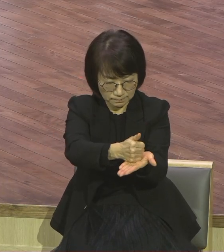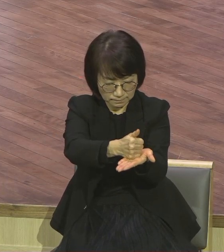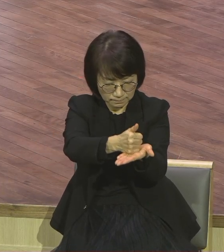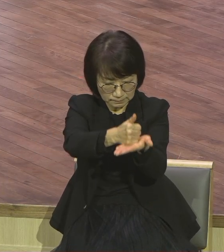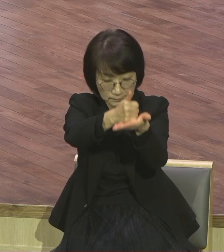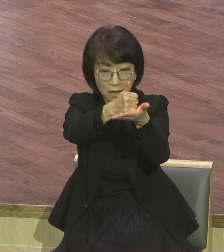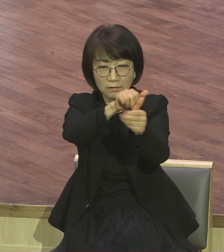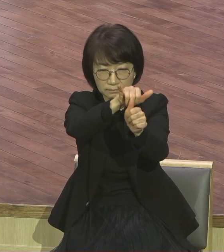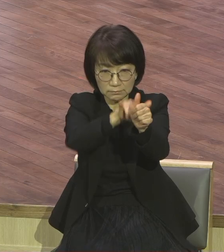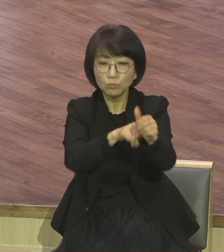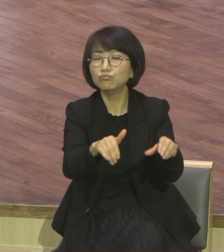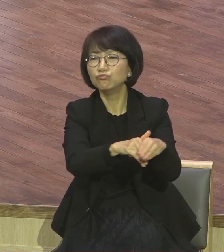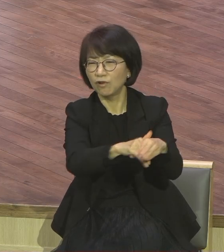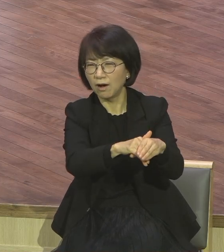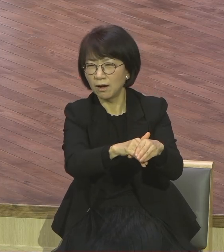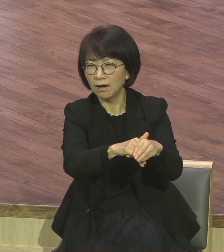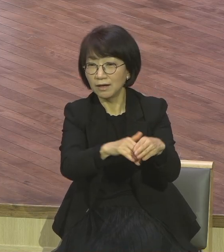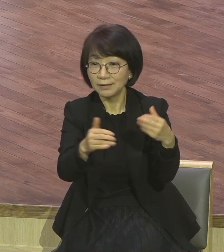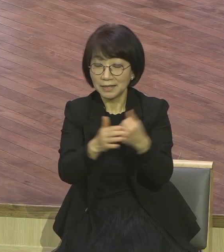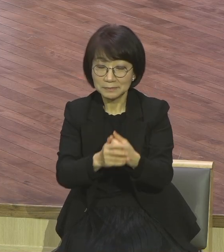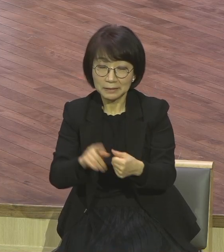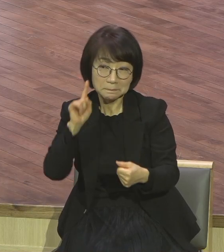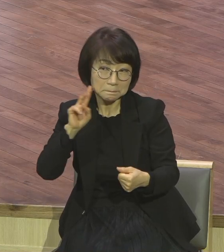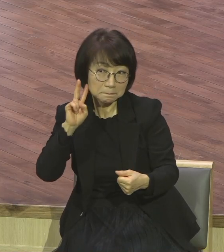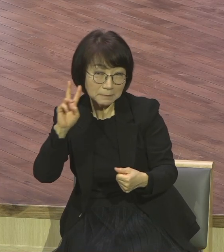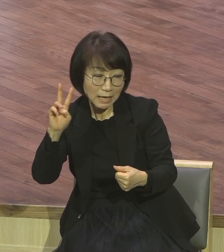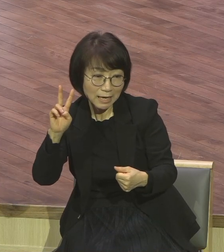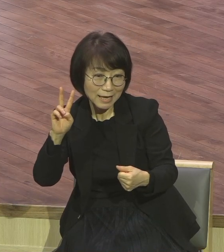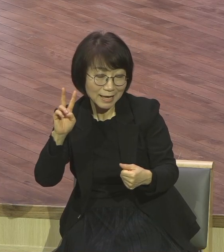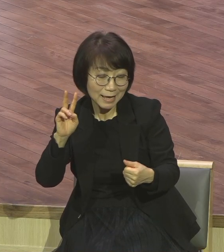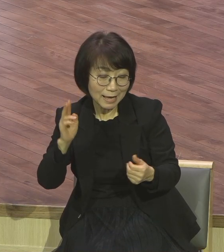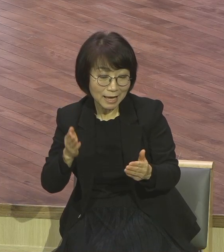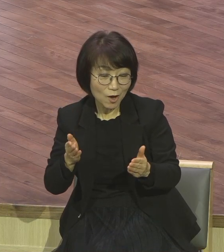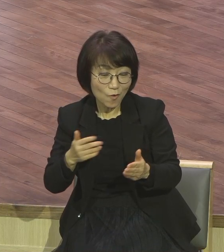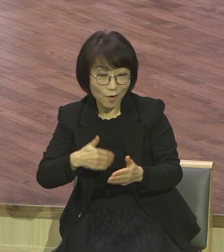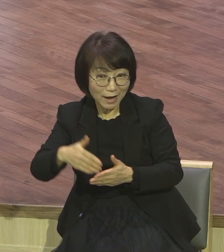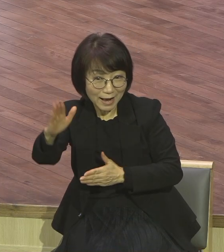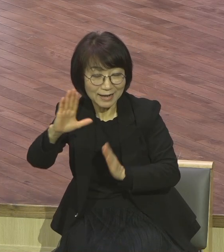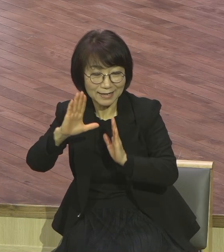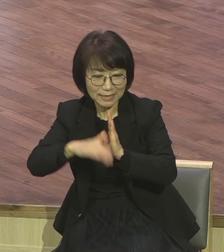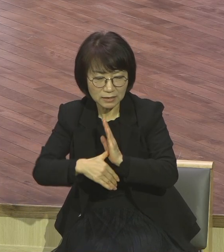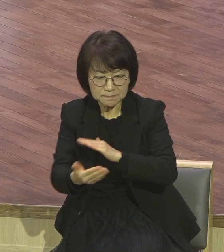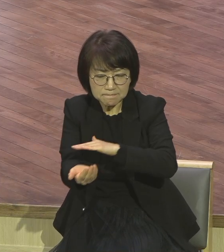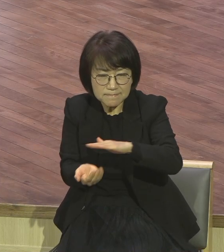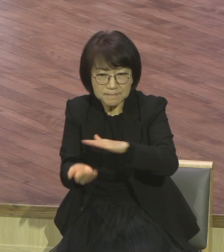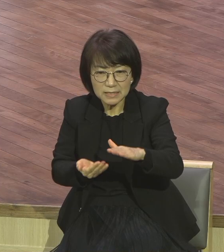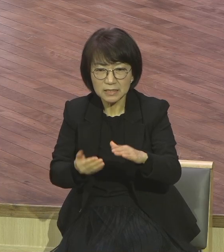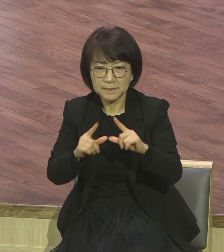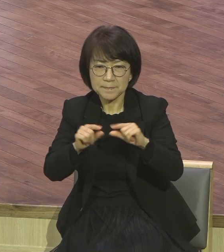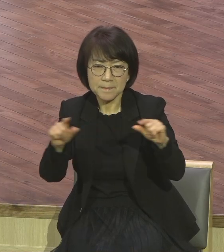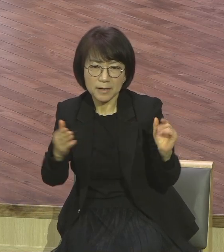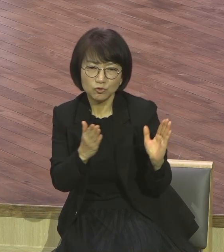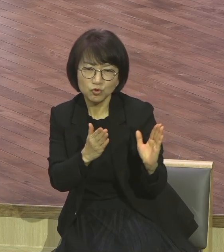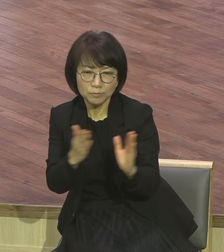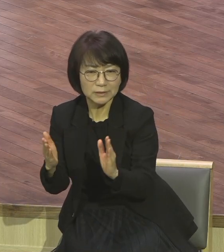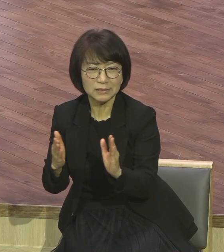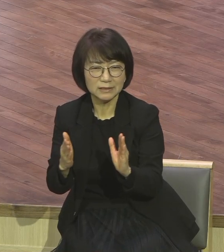일반적으로 길을 갈 때는 꼭 제자들이 2, 3일 정도 그렇게 먹을 분량의 음식을 꼭 준비하는 것이 보통이었죠